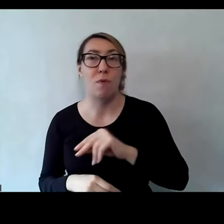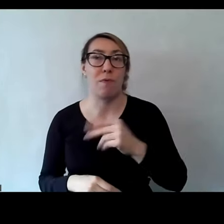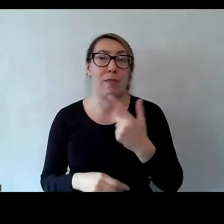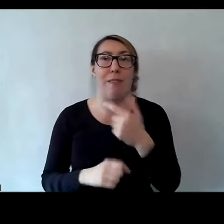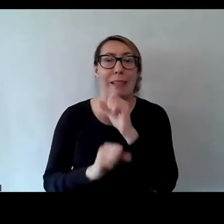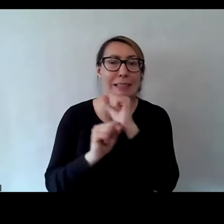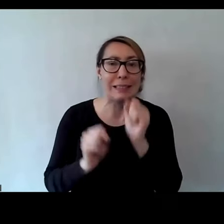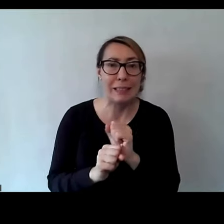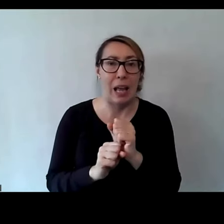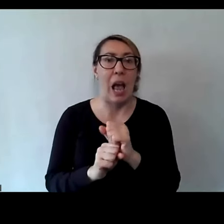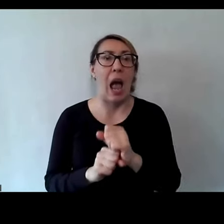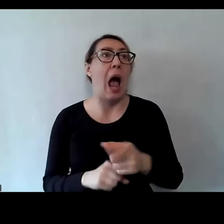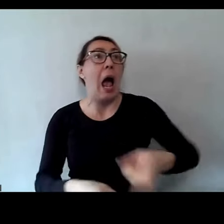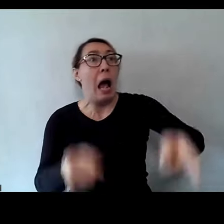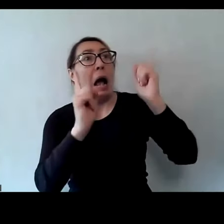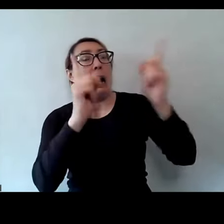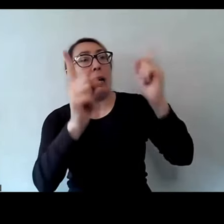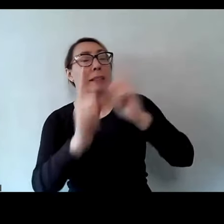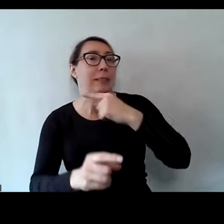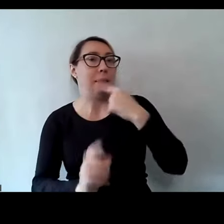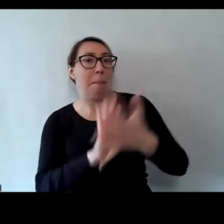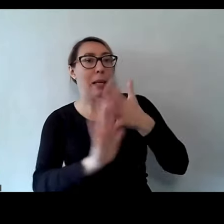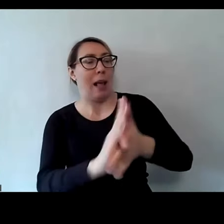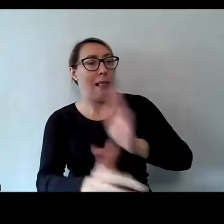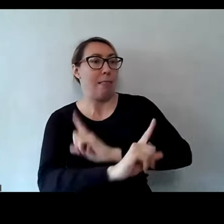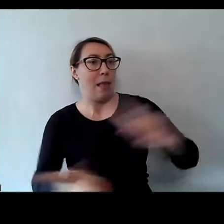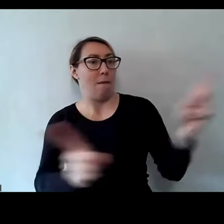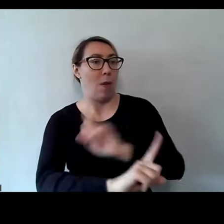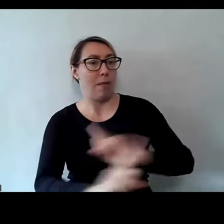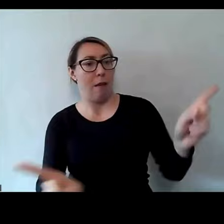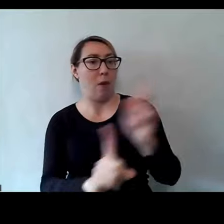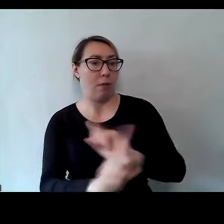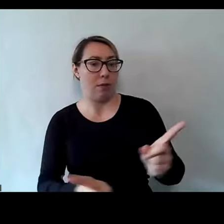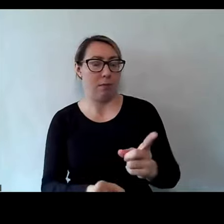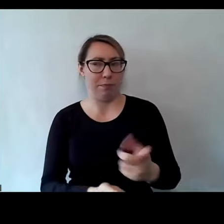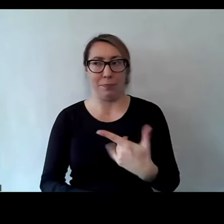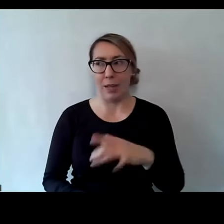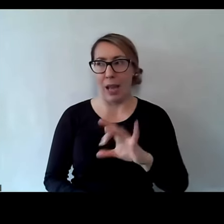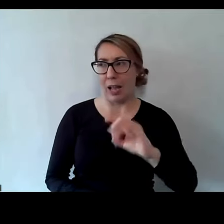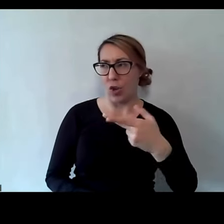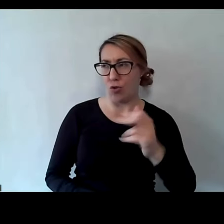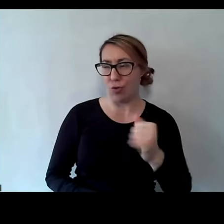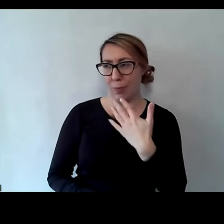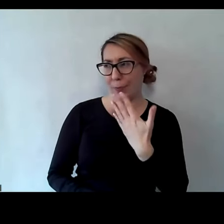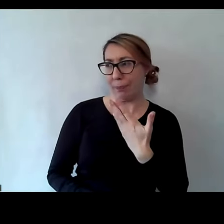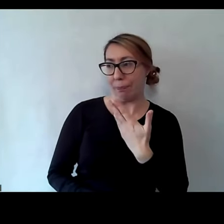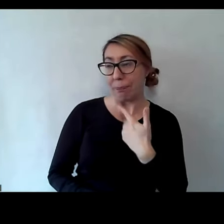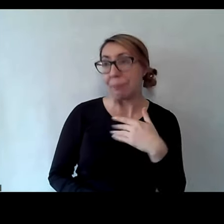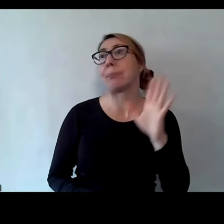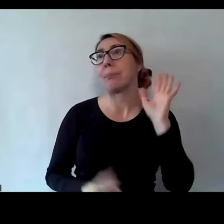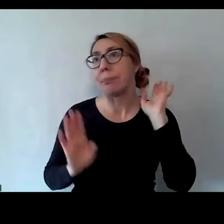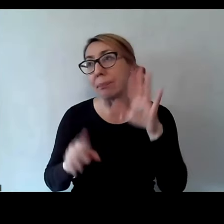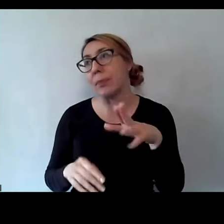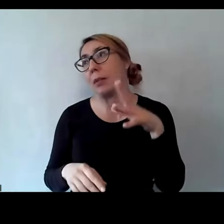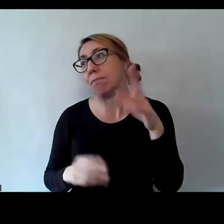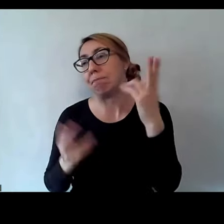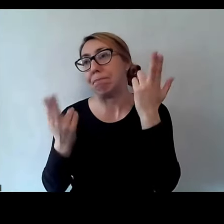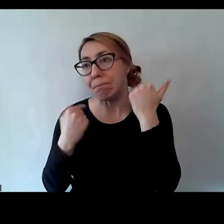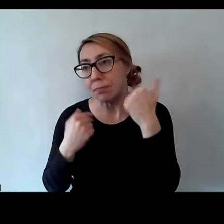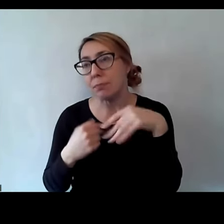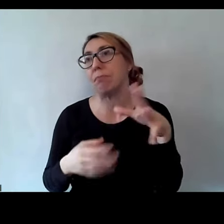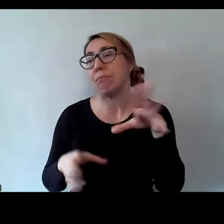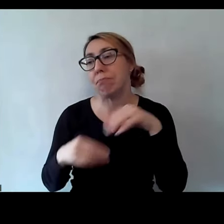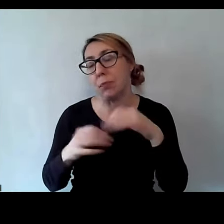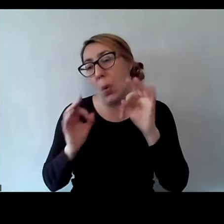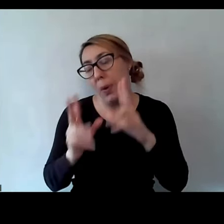mowy, a broń Boże nie uczyć dziecka migowego. I Agnieszka mówi i słuchałam, ale bardzo szybko